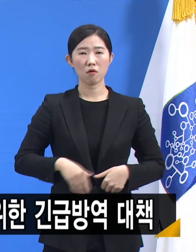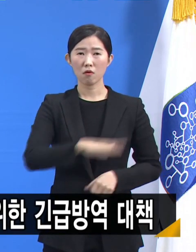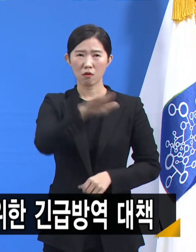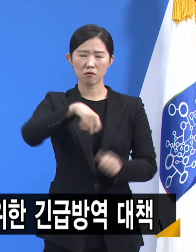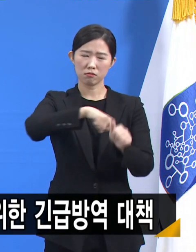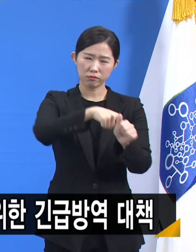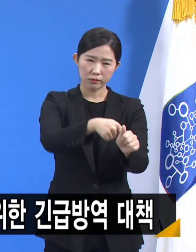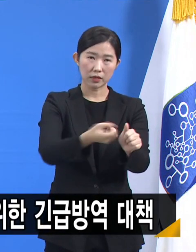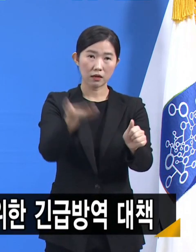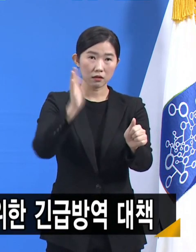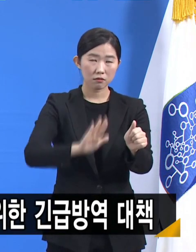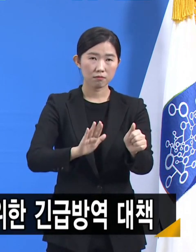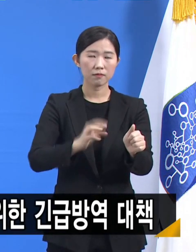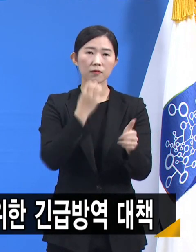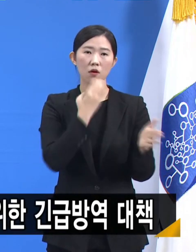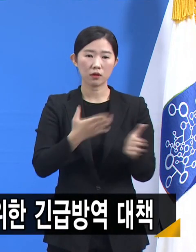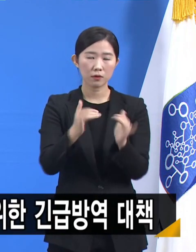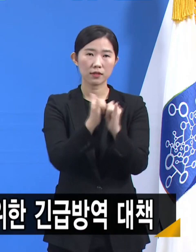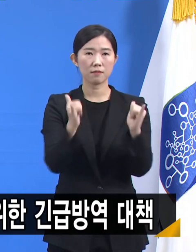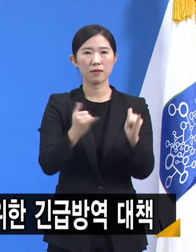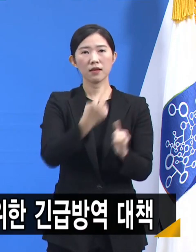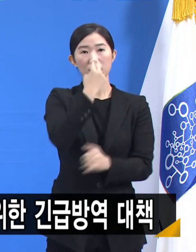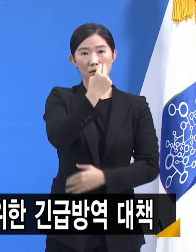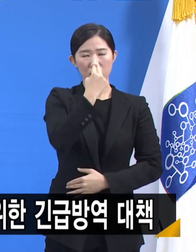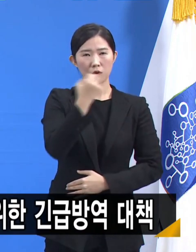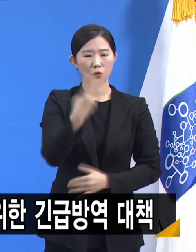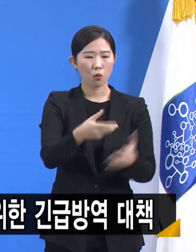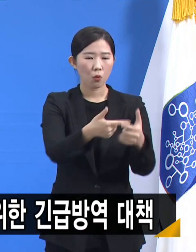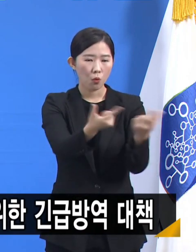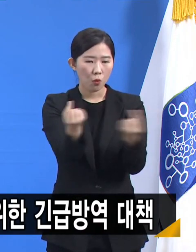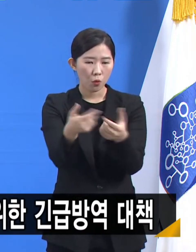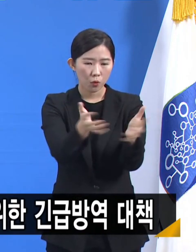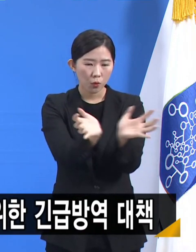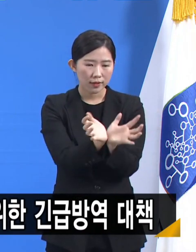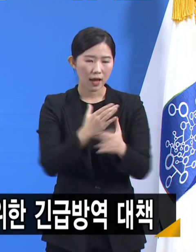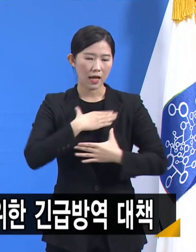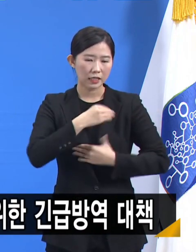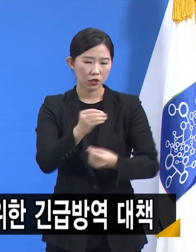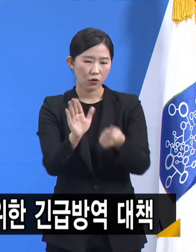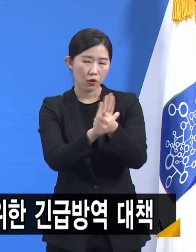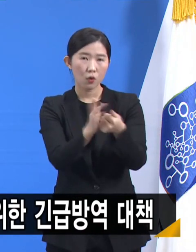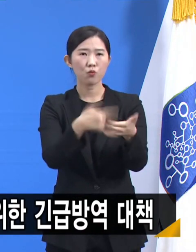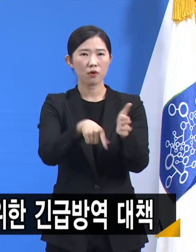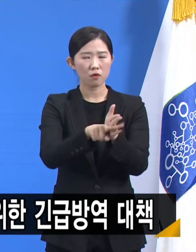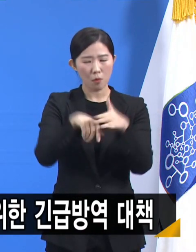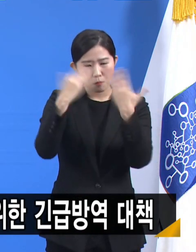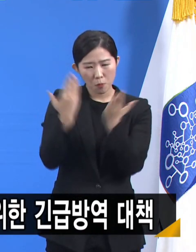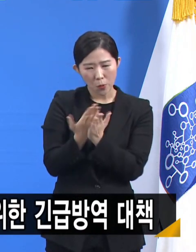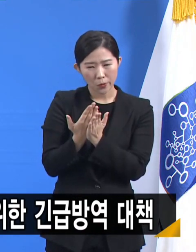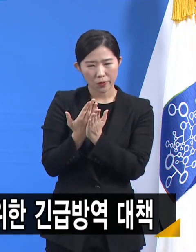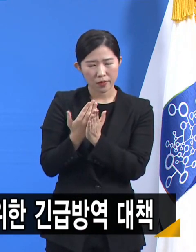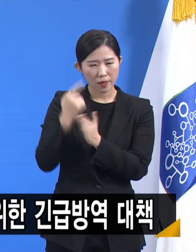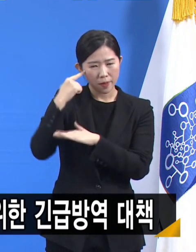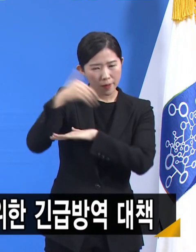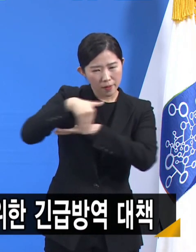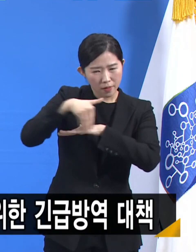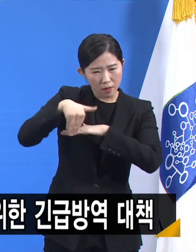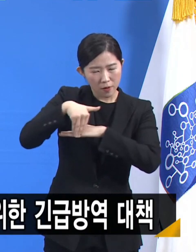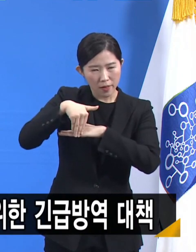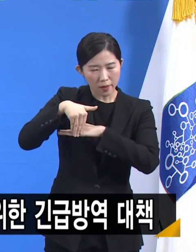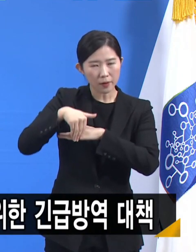생명과 공동체의 안전을 지키기 위해서 가능한 모든 방안을 강구할 것이고 그에 따른 책임은